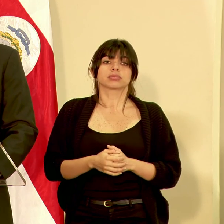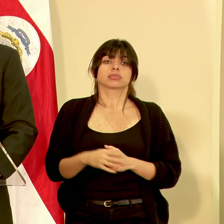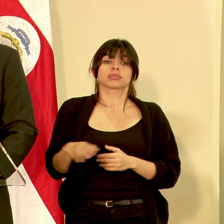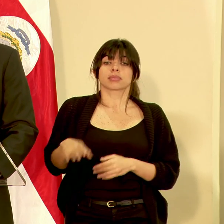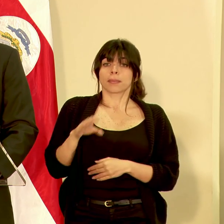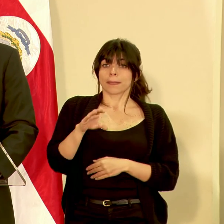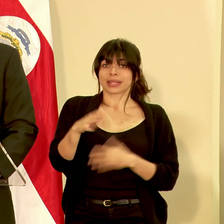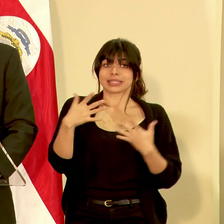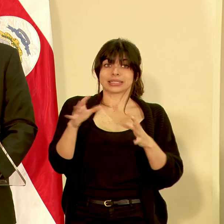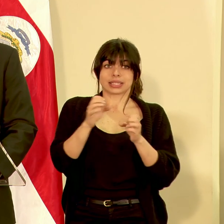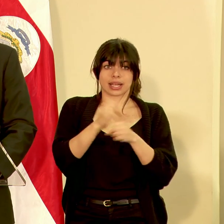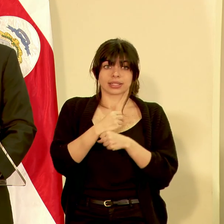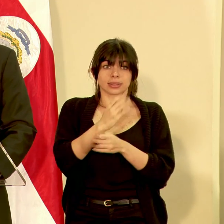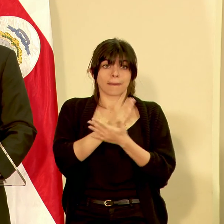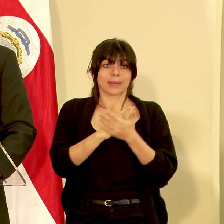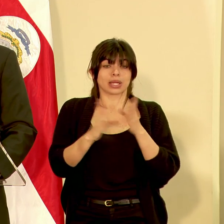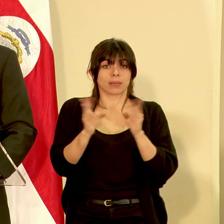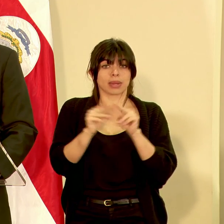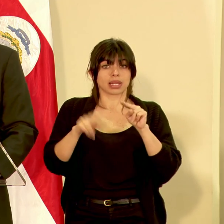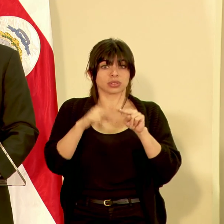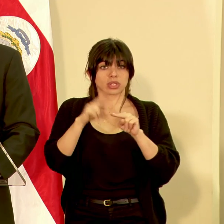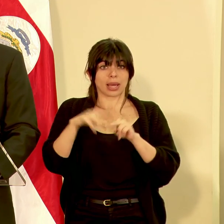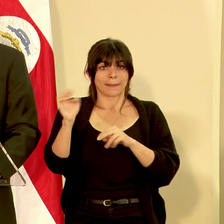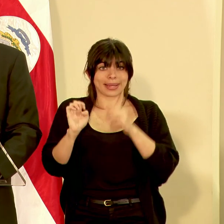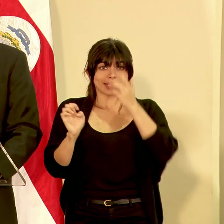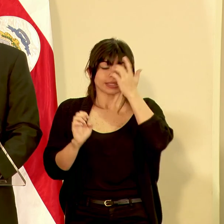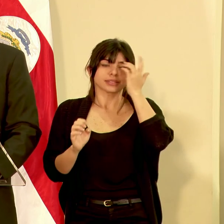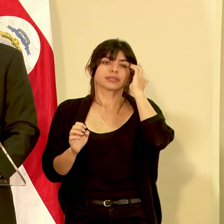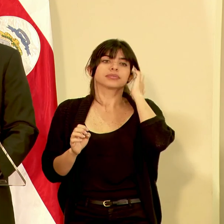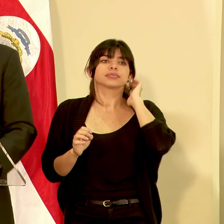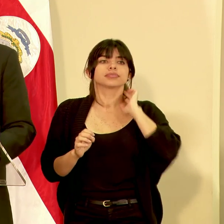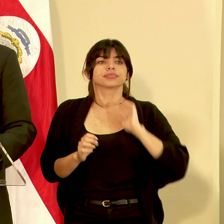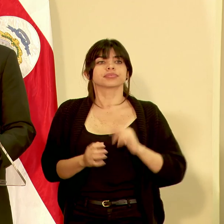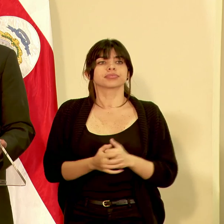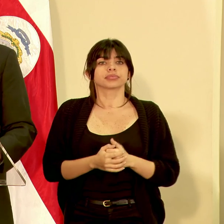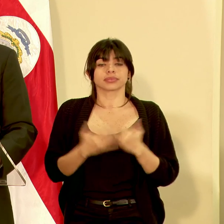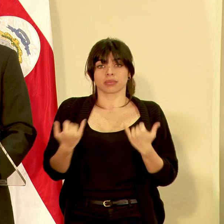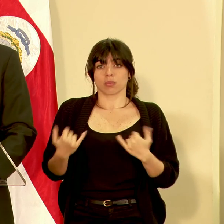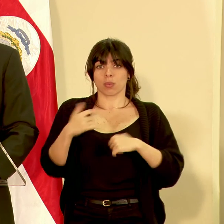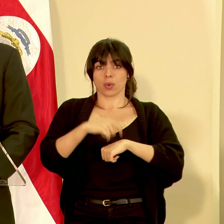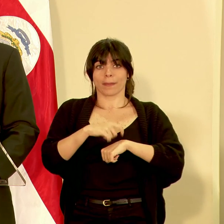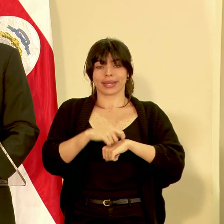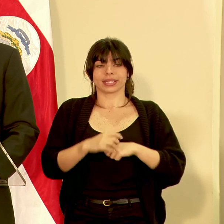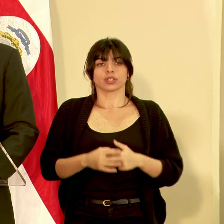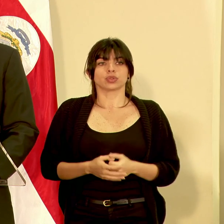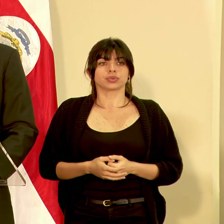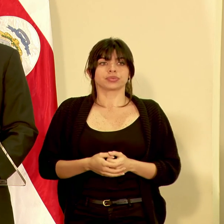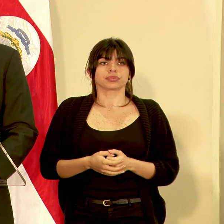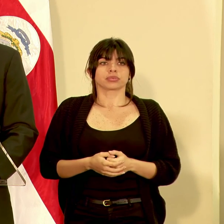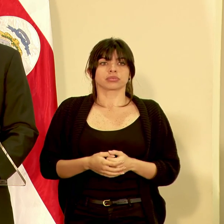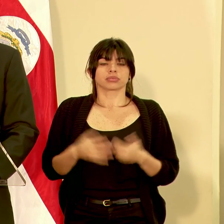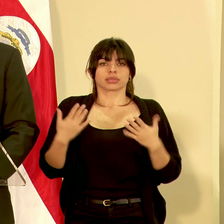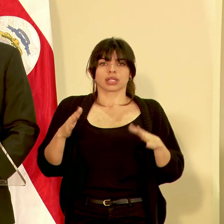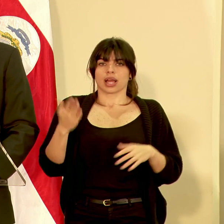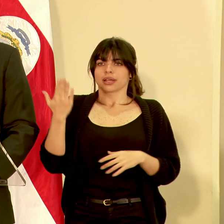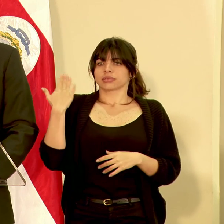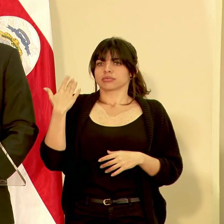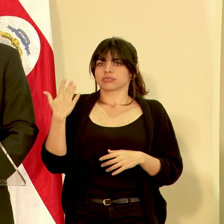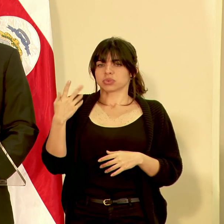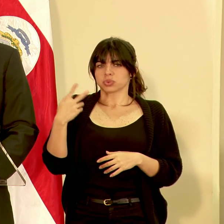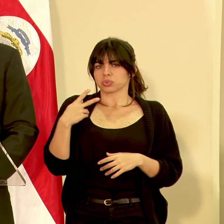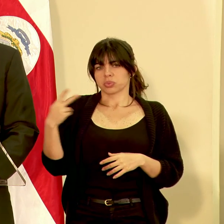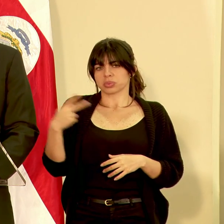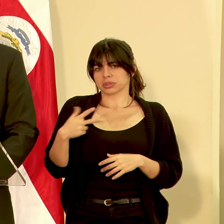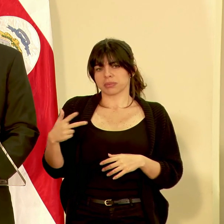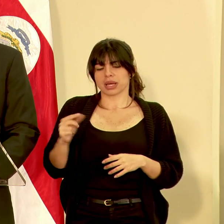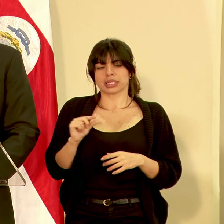inversión que se ha realizado por parte de la Comisión Nacional de Emergencias en estos momentos ya desde hace un par de